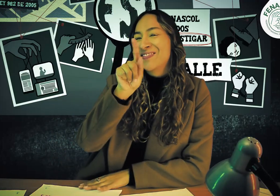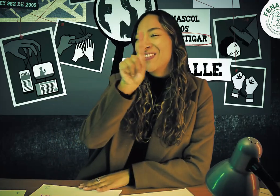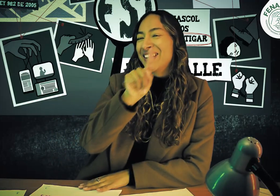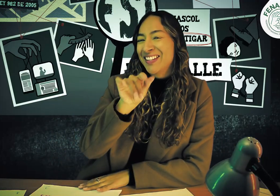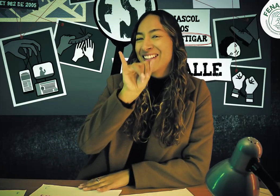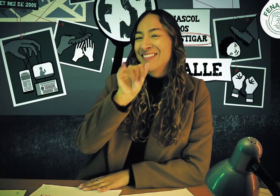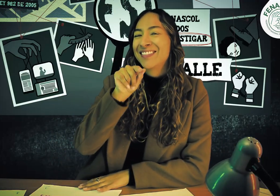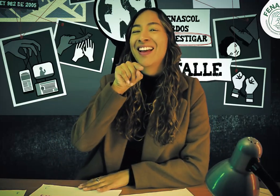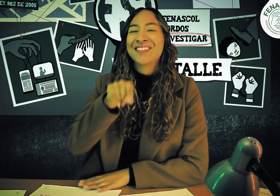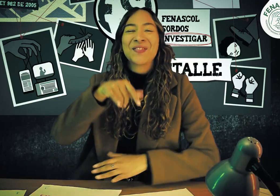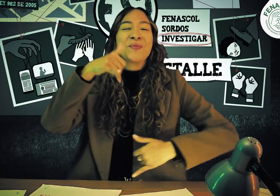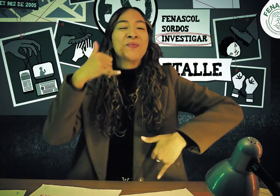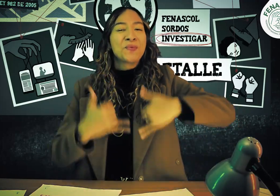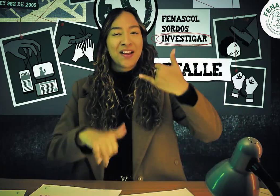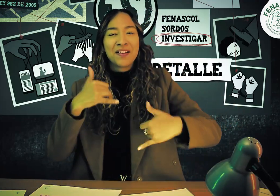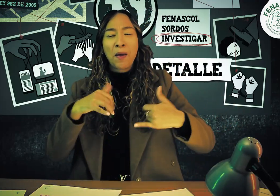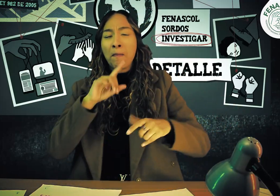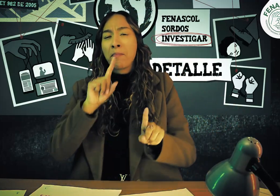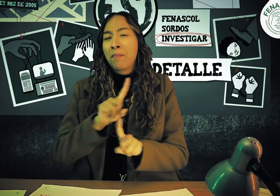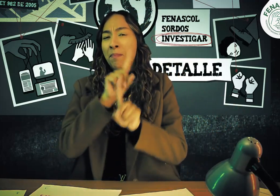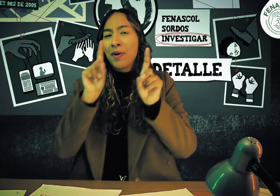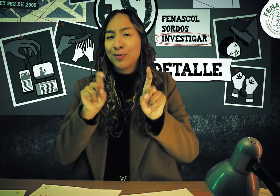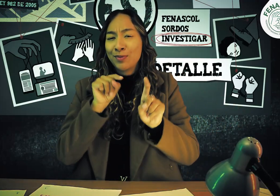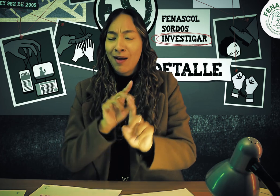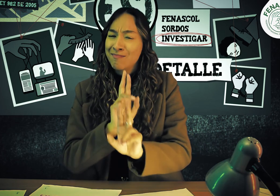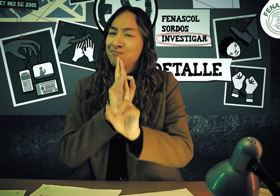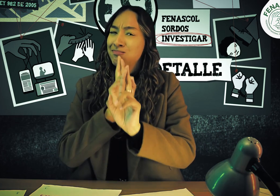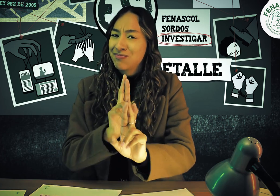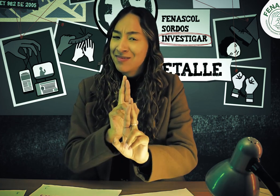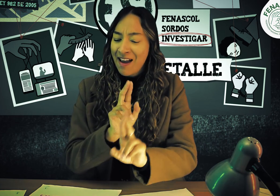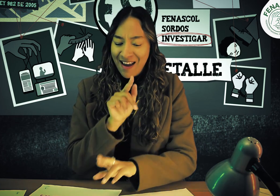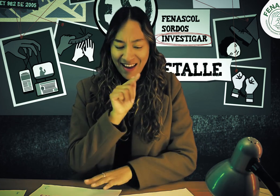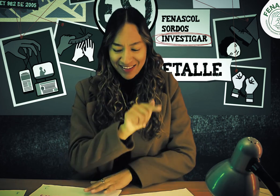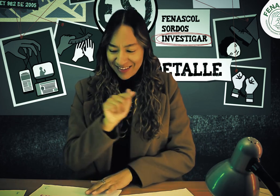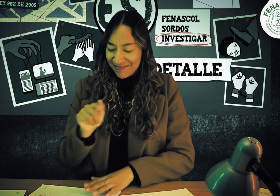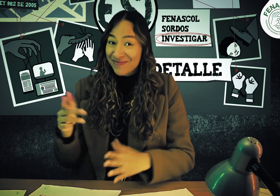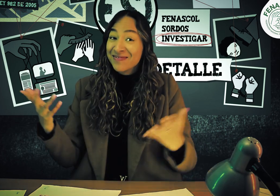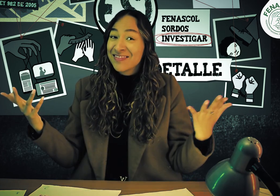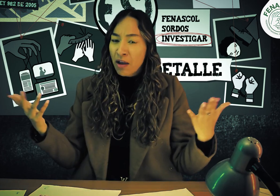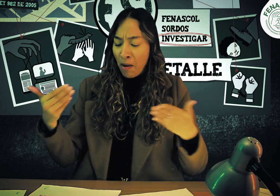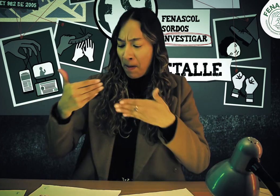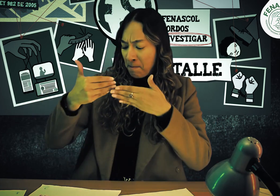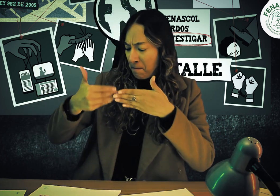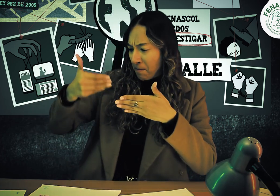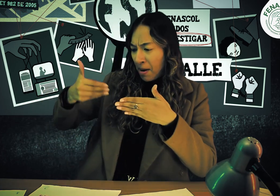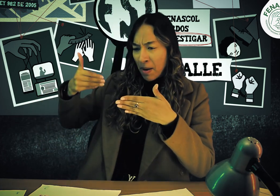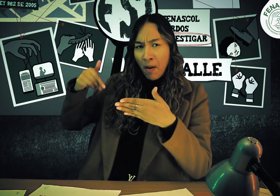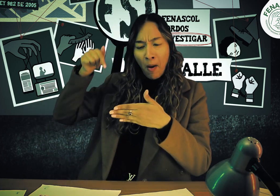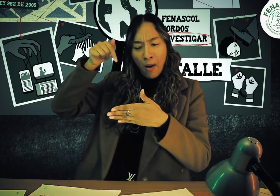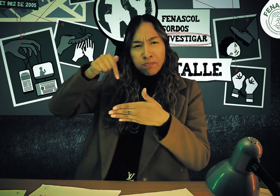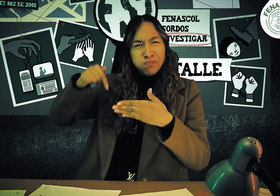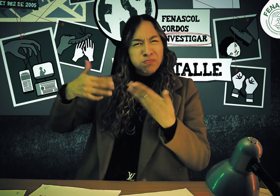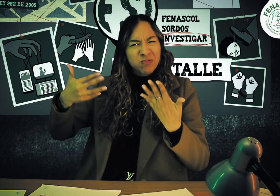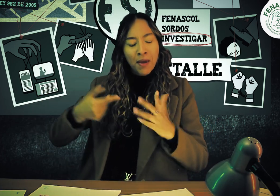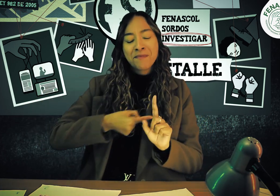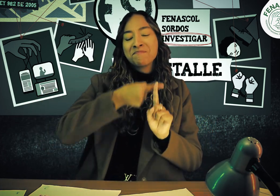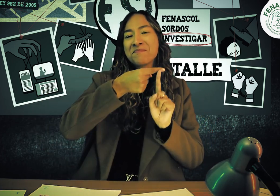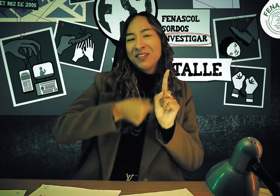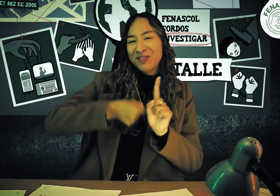Este es el espacio de FSI, nuestro juego de preguntas y respuestas que hemos realizado algunos meses